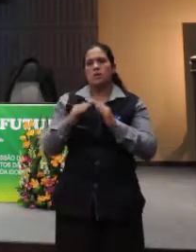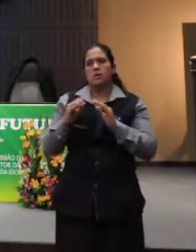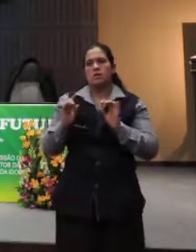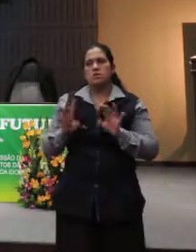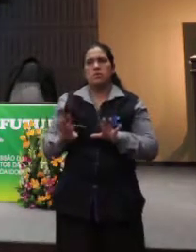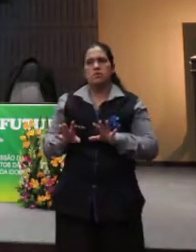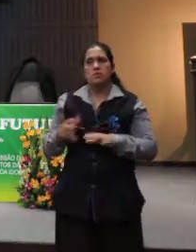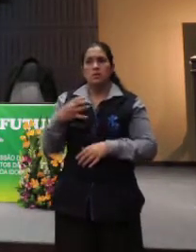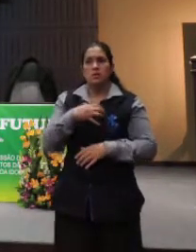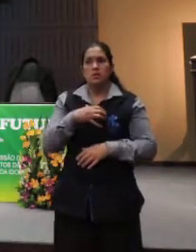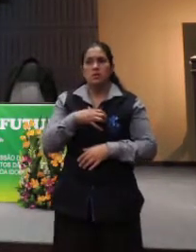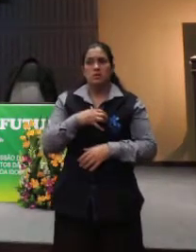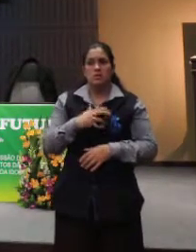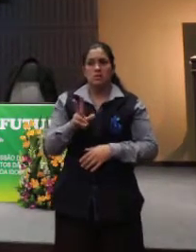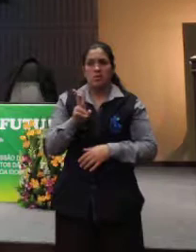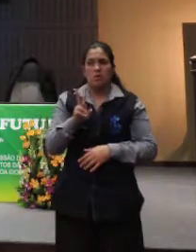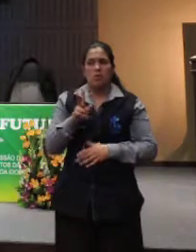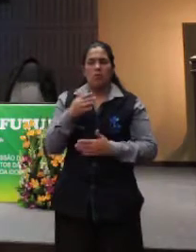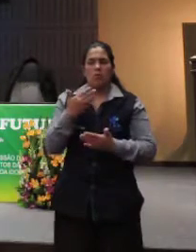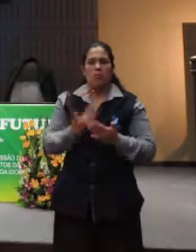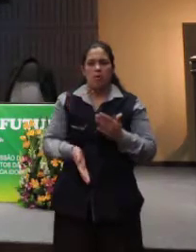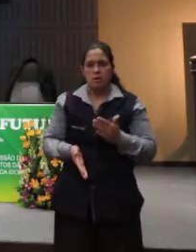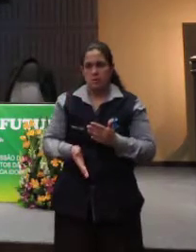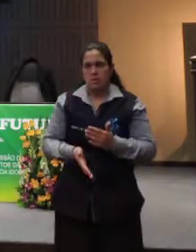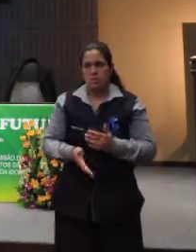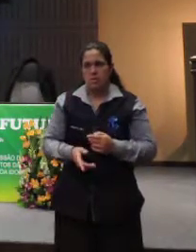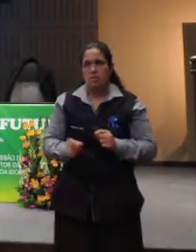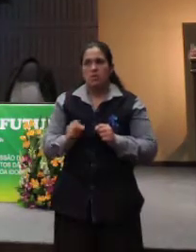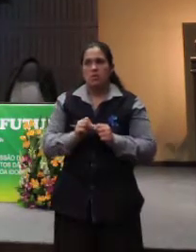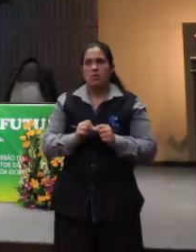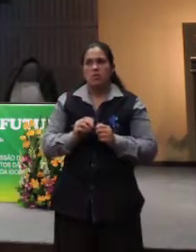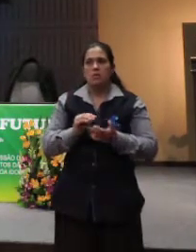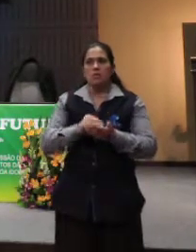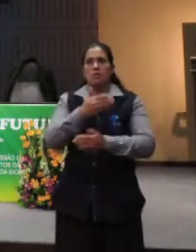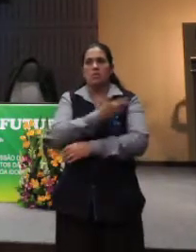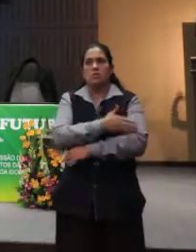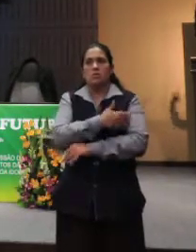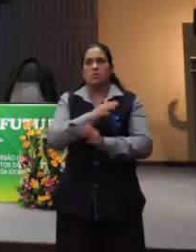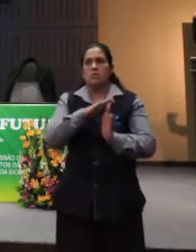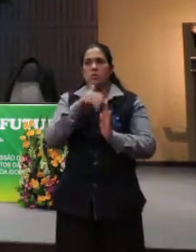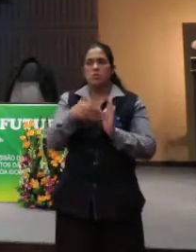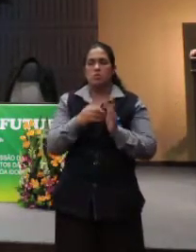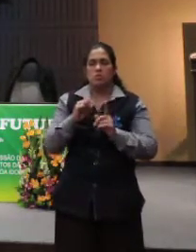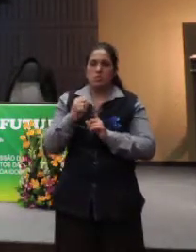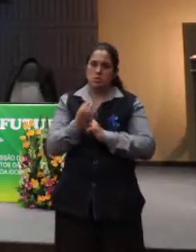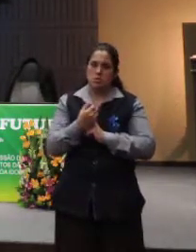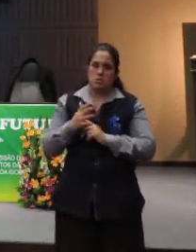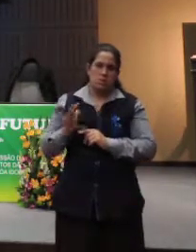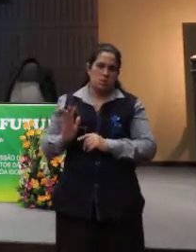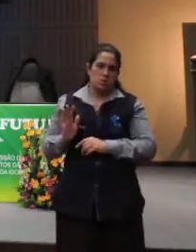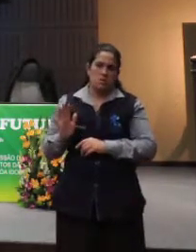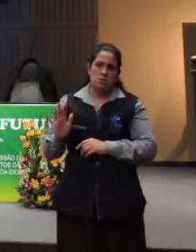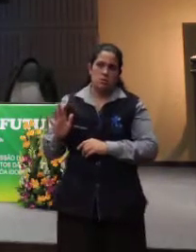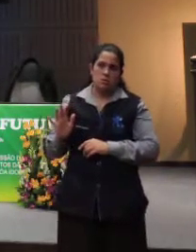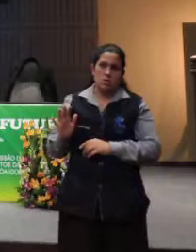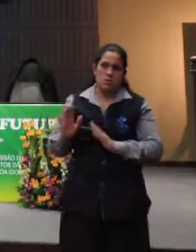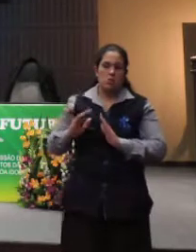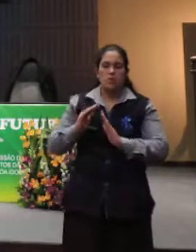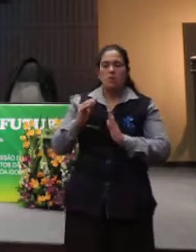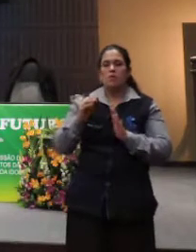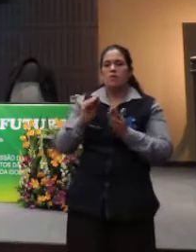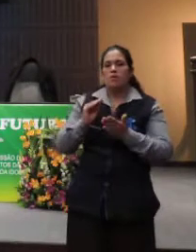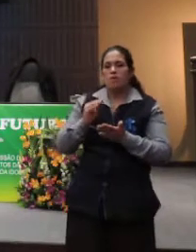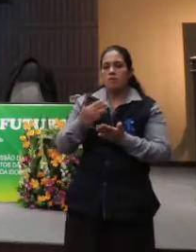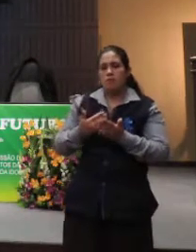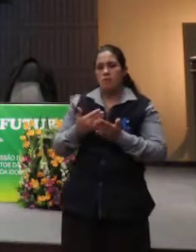E se sente desvalorizada. Falta de preparação, de todo mundo, título da palestra, da família,